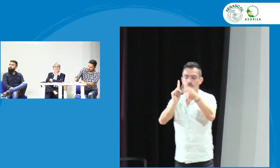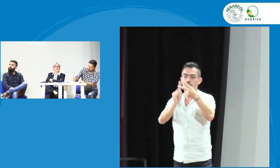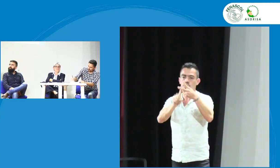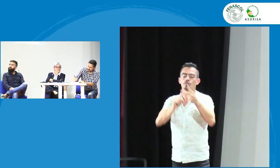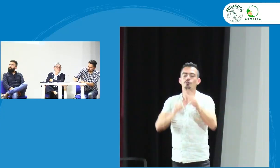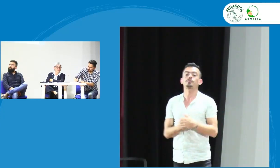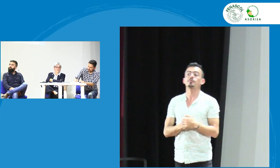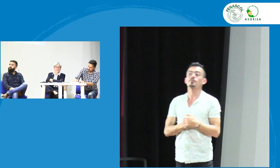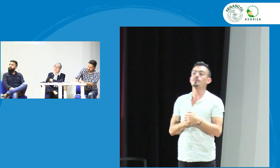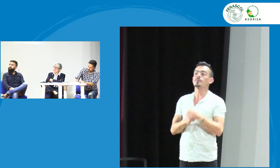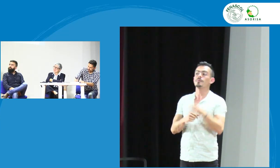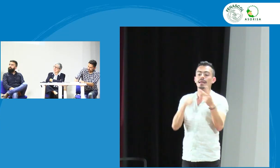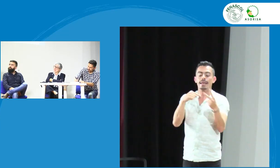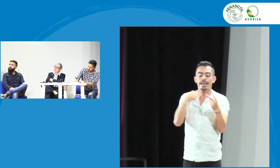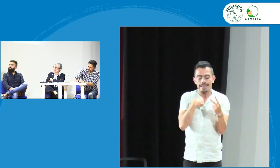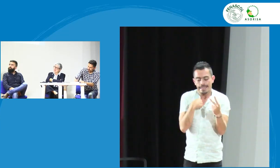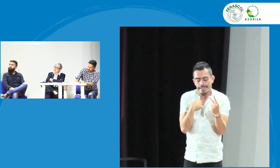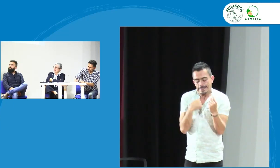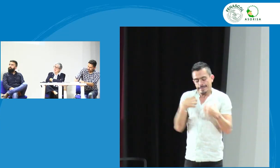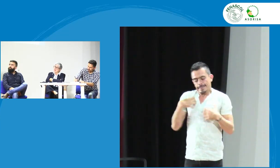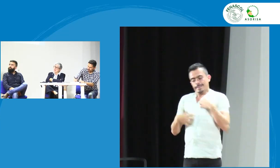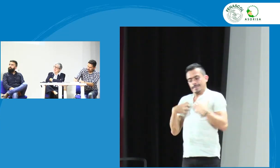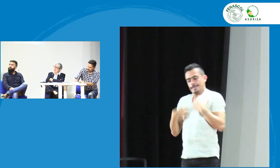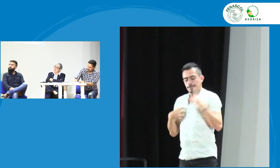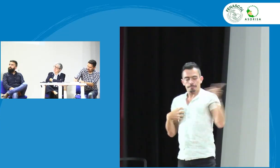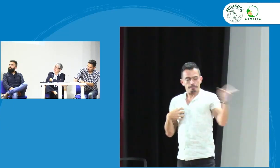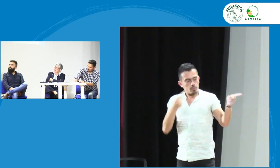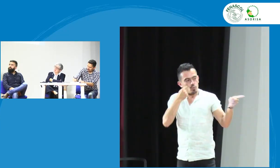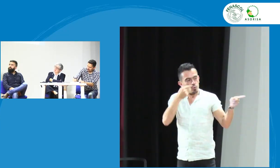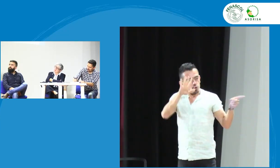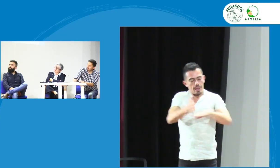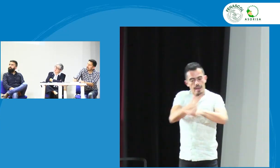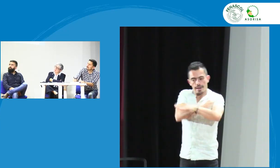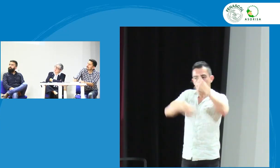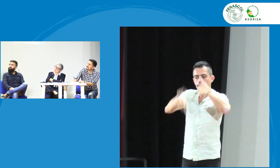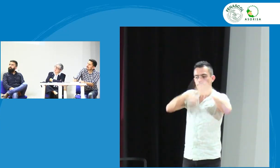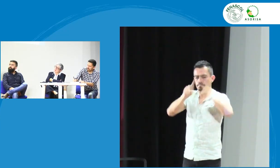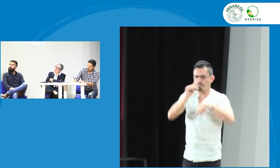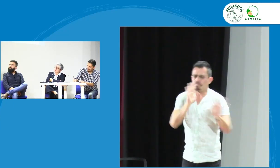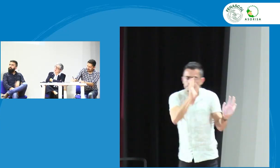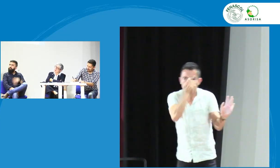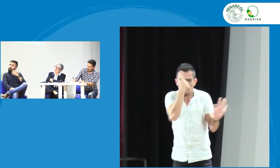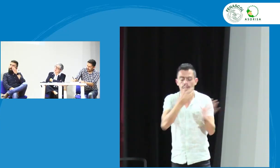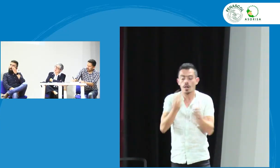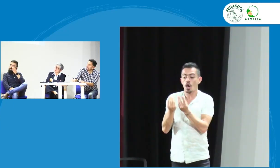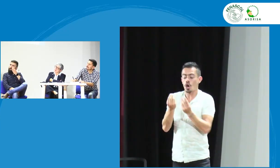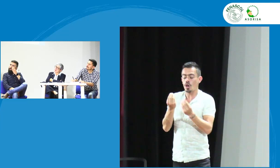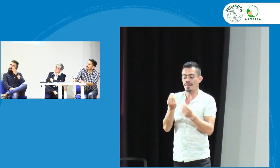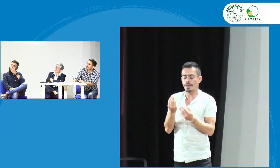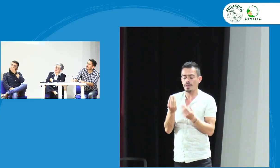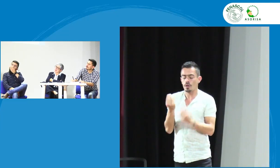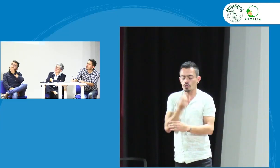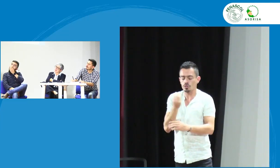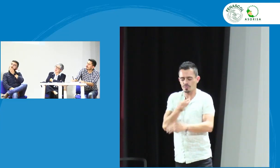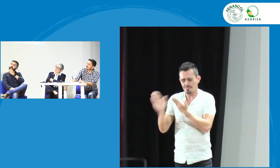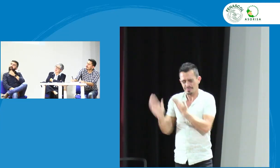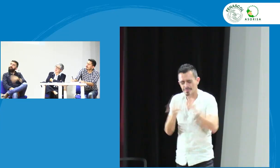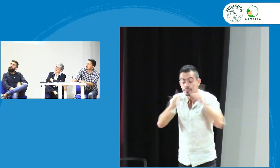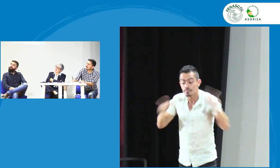todas las inquietudes que tenemos lo segundo tenemos inquietudes frente a lo que dice Luzmari yo lo entiendo el consejo